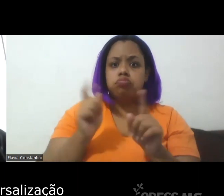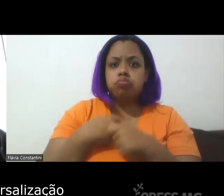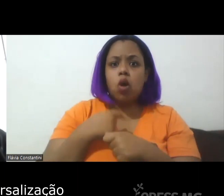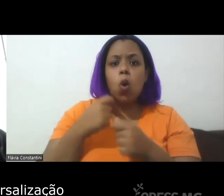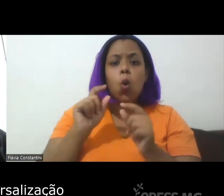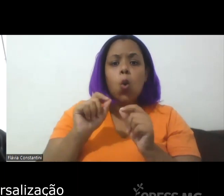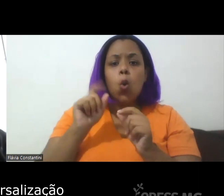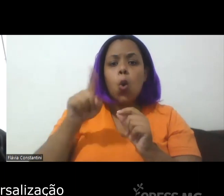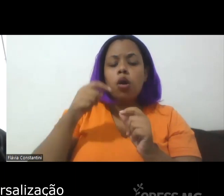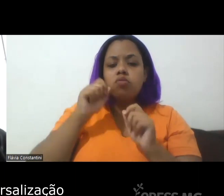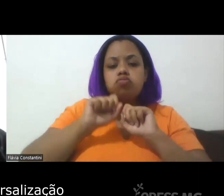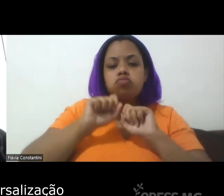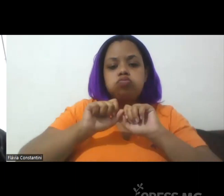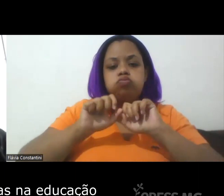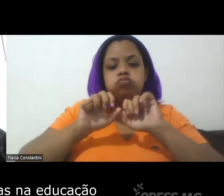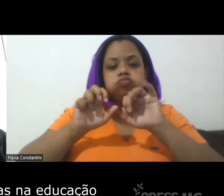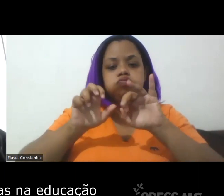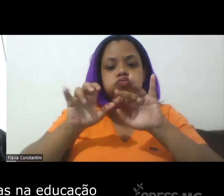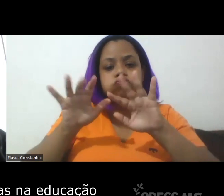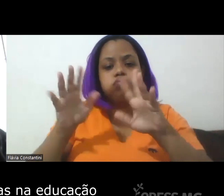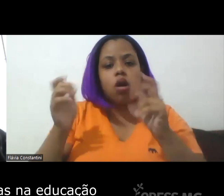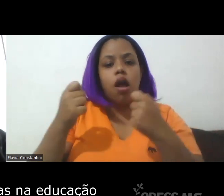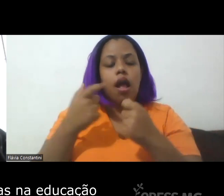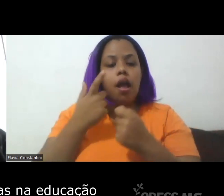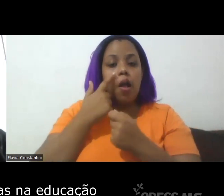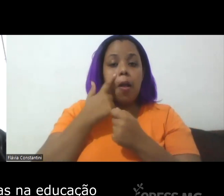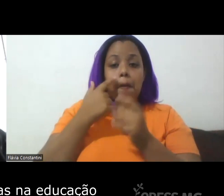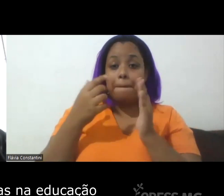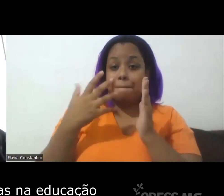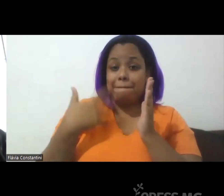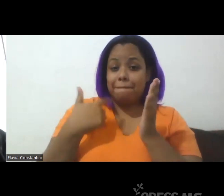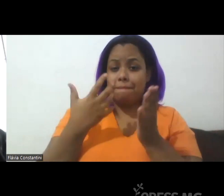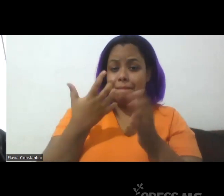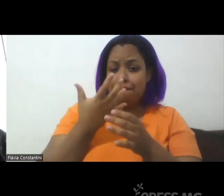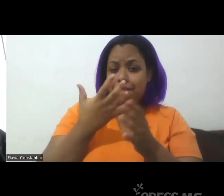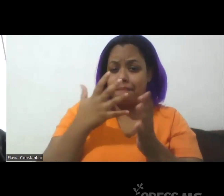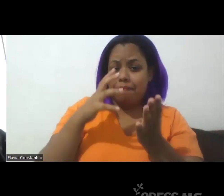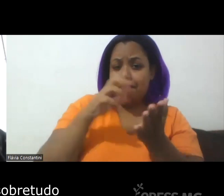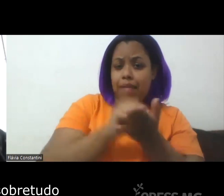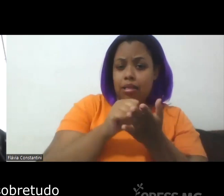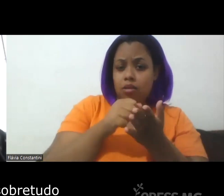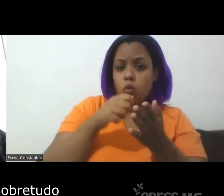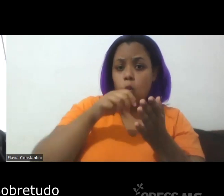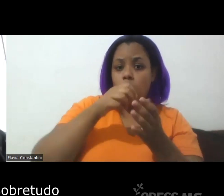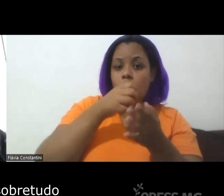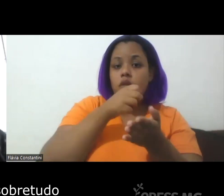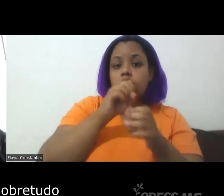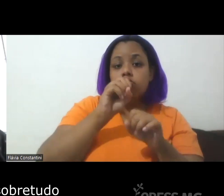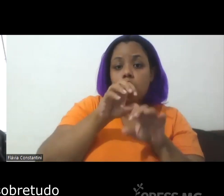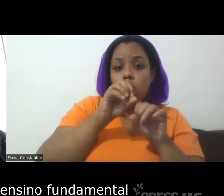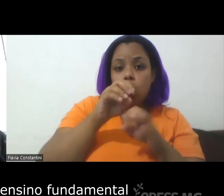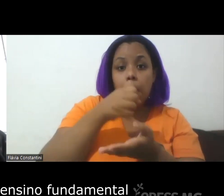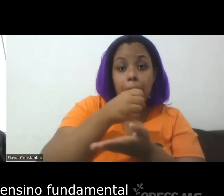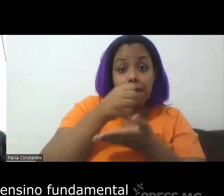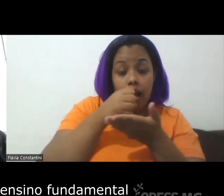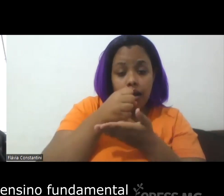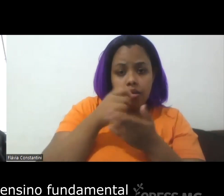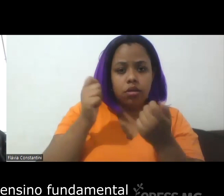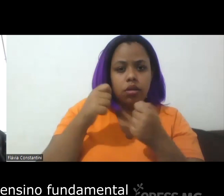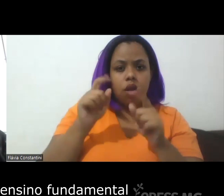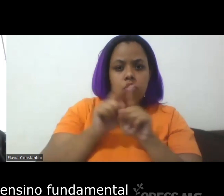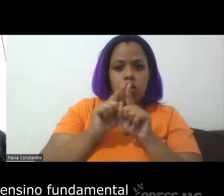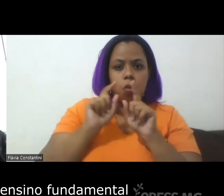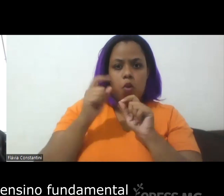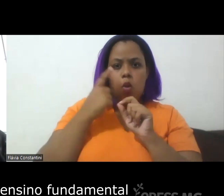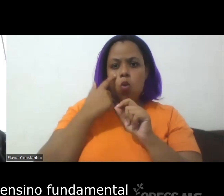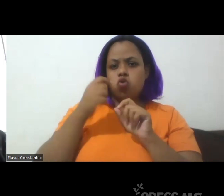universalização das matrículas na educação básica, sobretudo inicialmente no